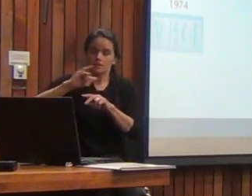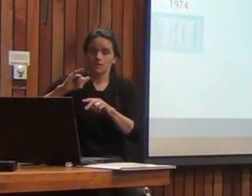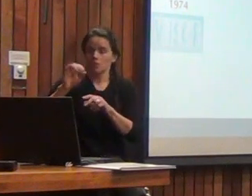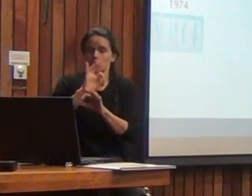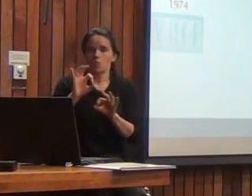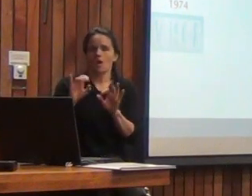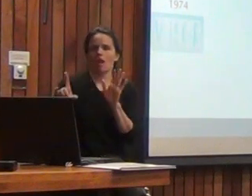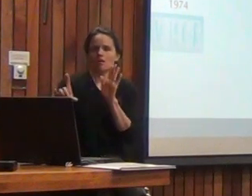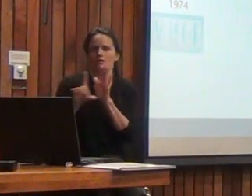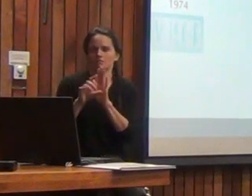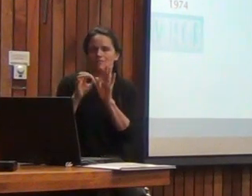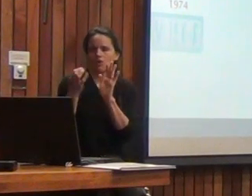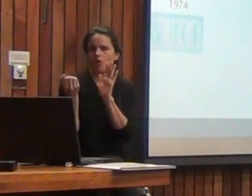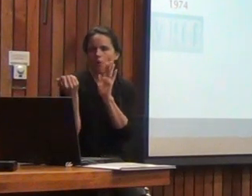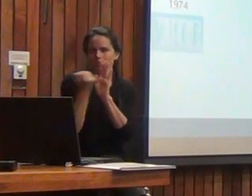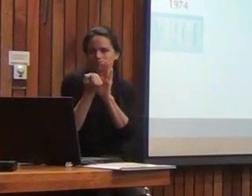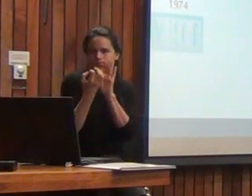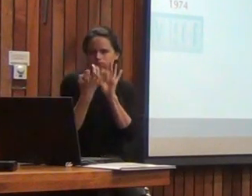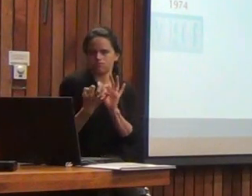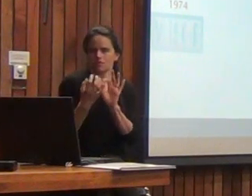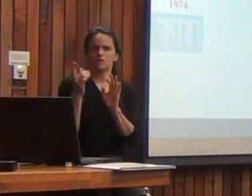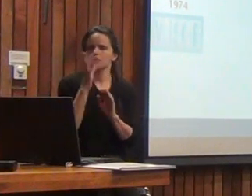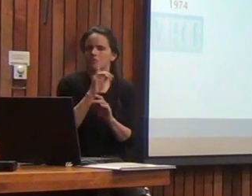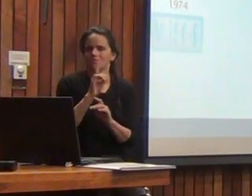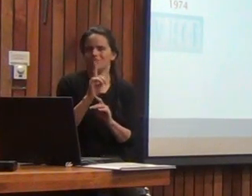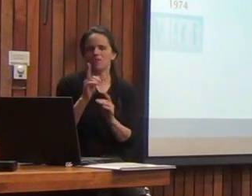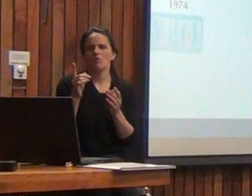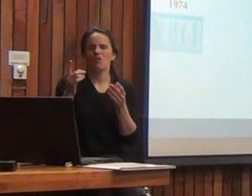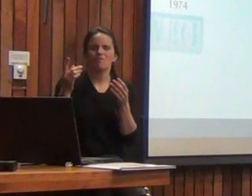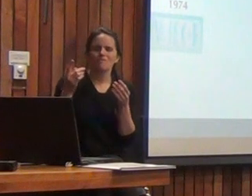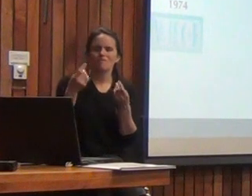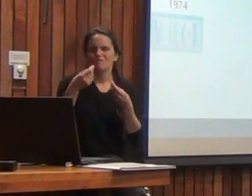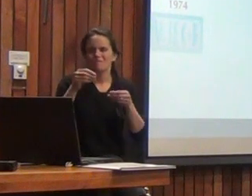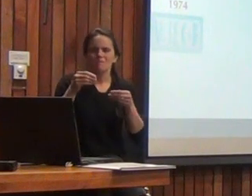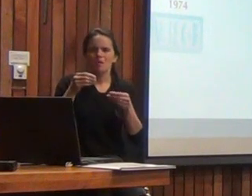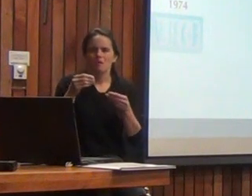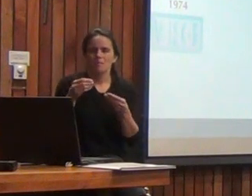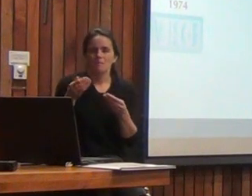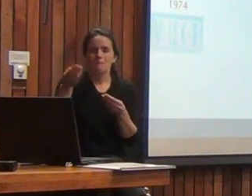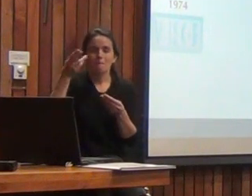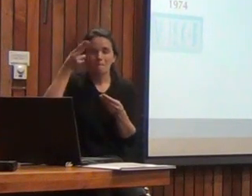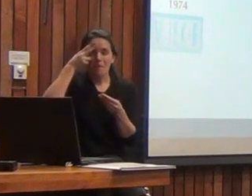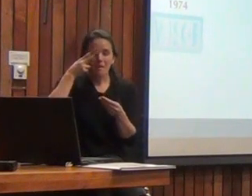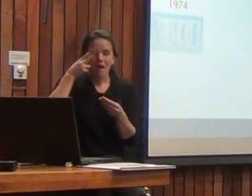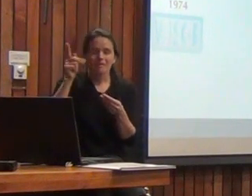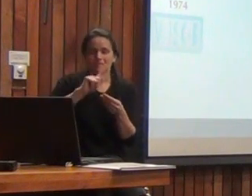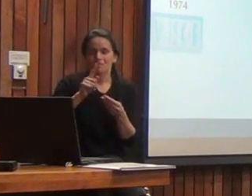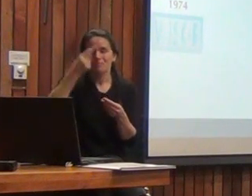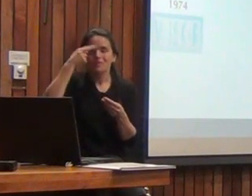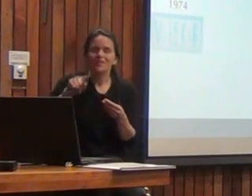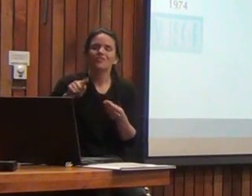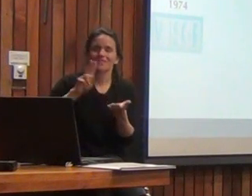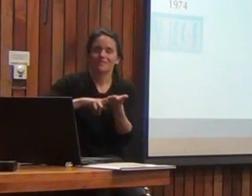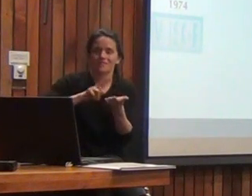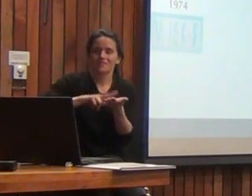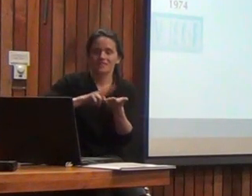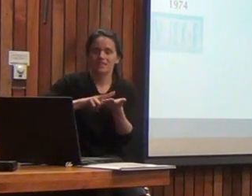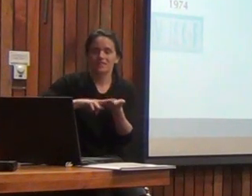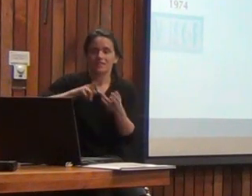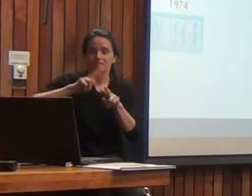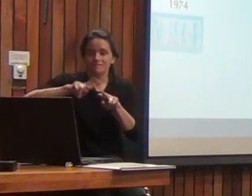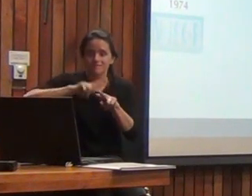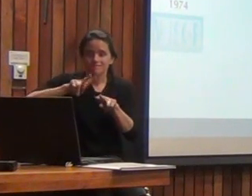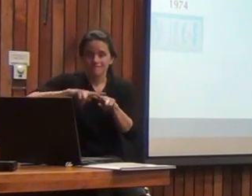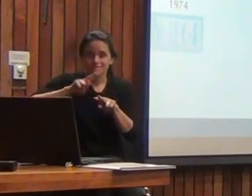de ahí, todas las versiones que ustedes alguna vez ocuparon eran versiones que no eran piratas estrictamente, porque eran simplemente las versiones que se hacían